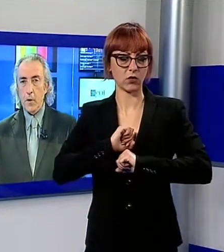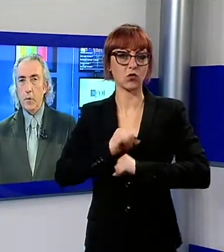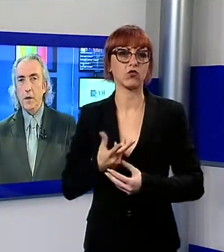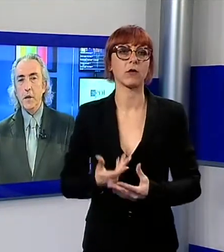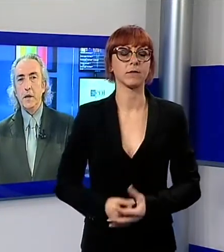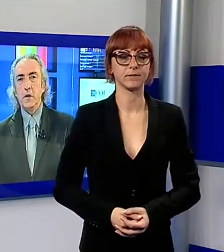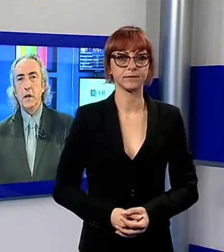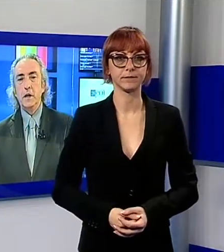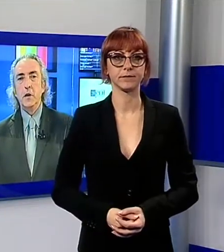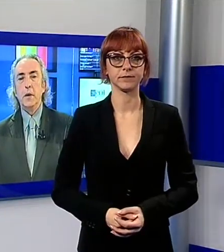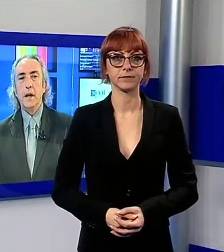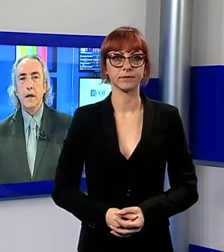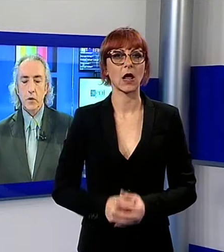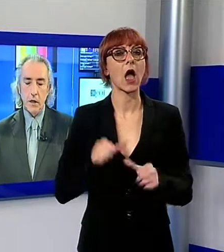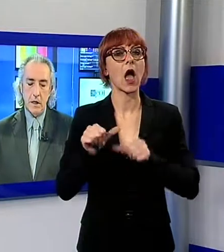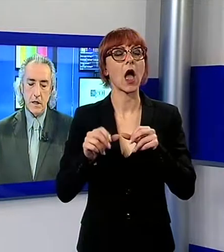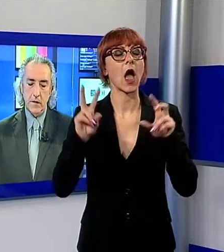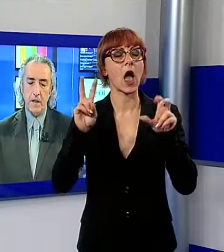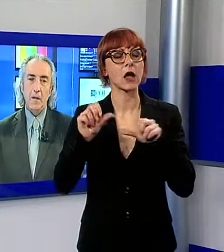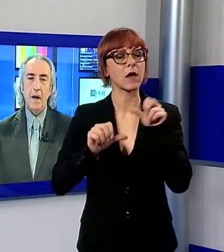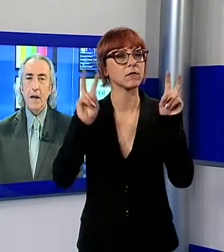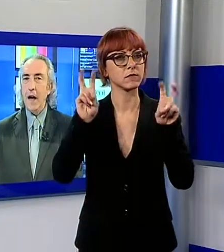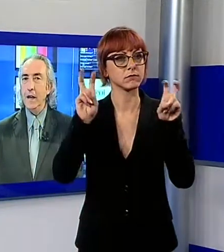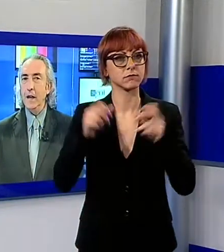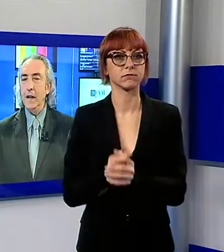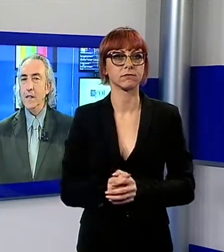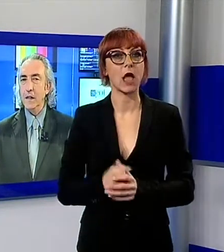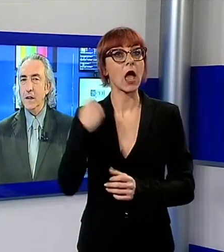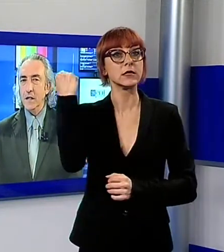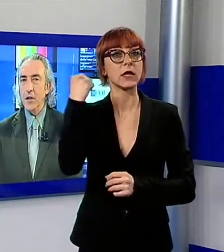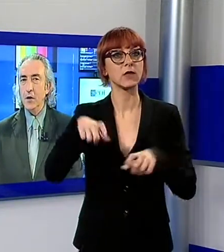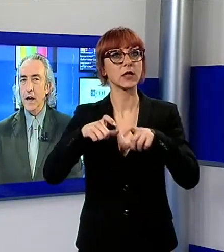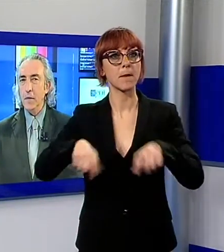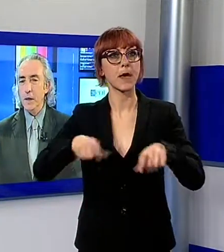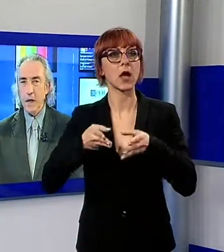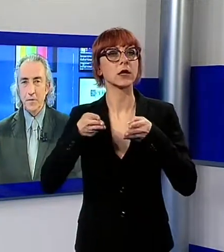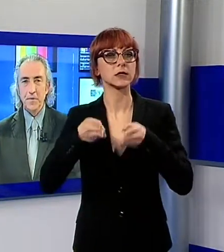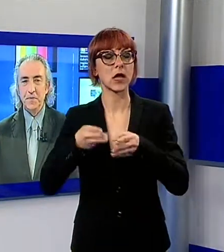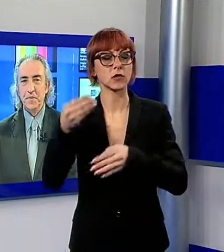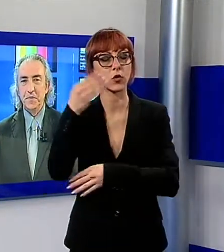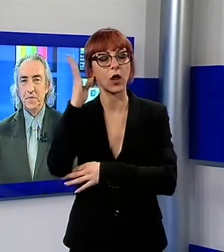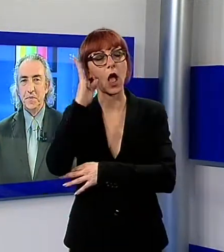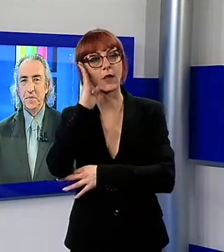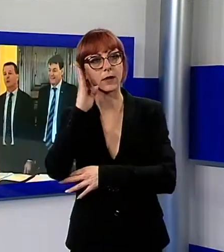Cambiamo completamente argomento parlando di servizi bancari e settore alberghiero.